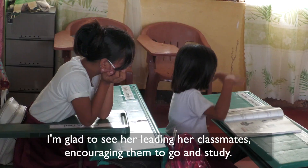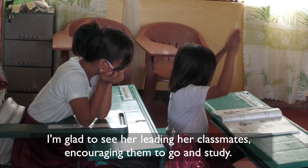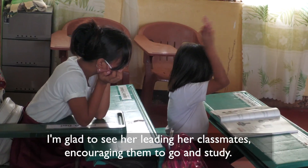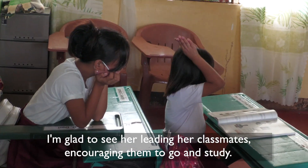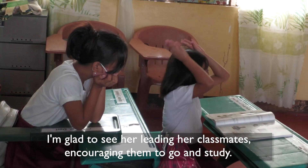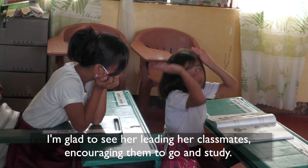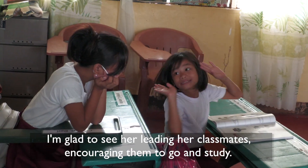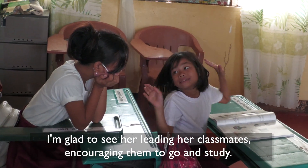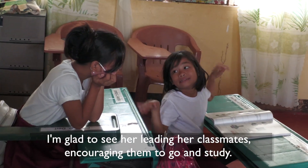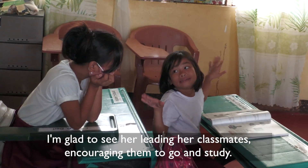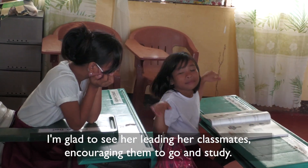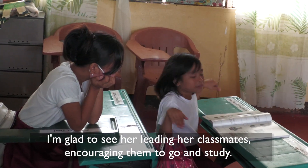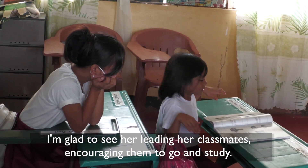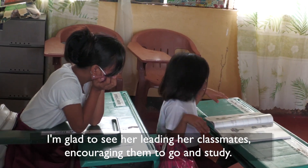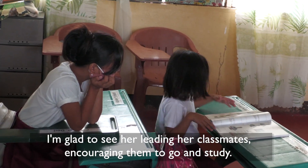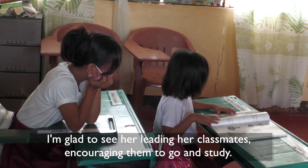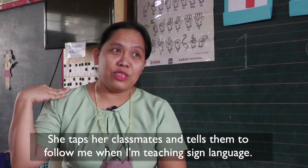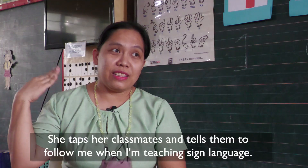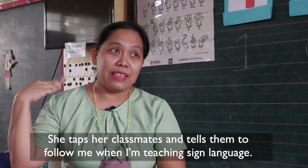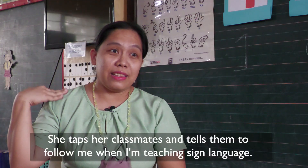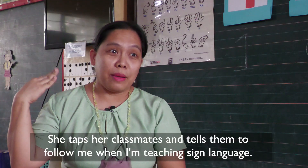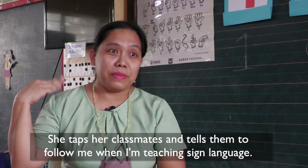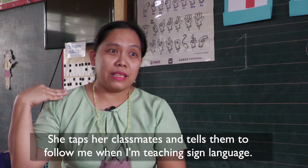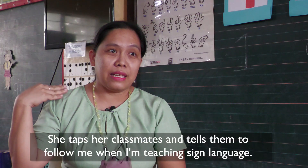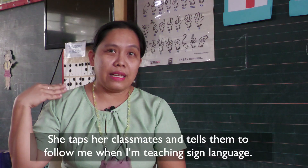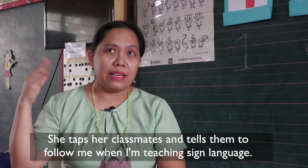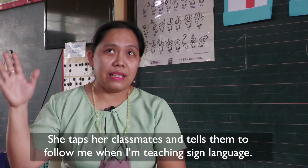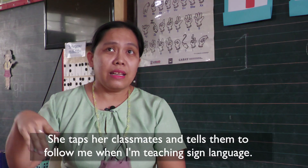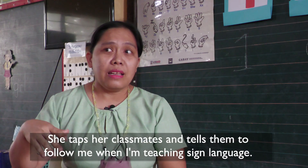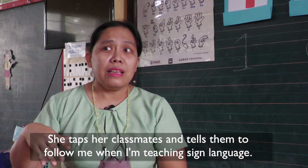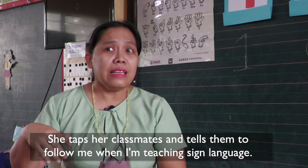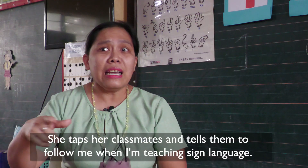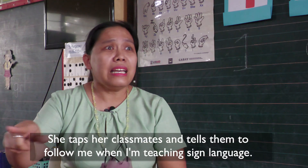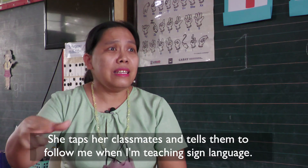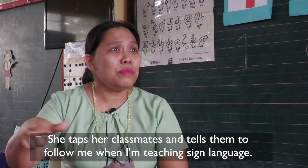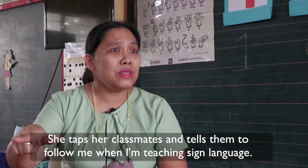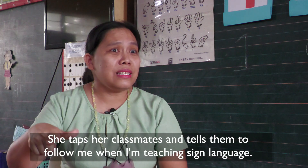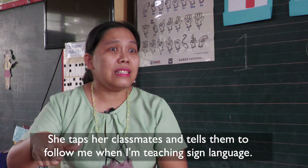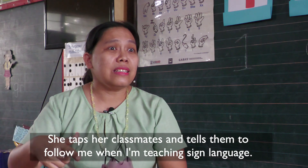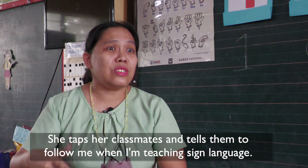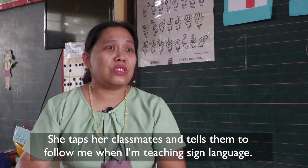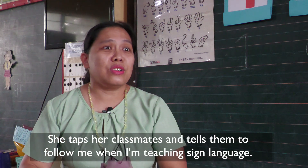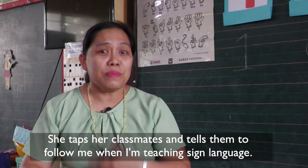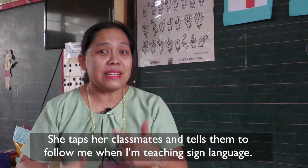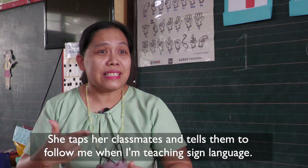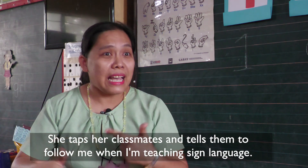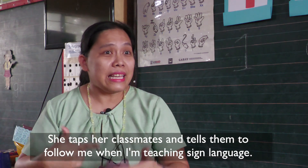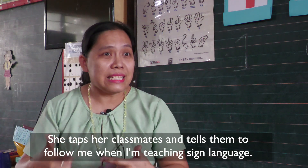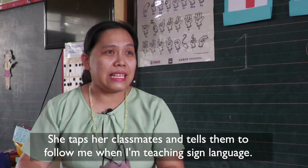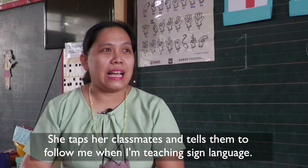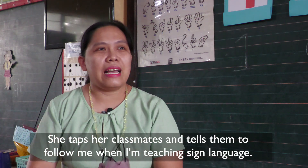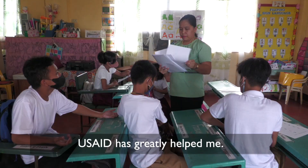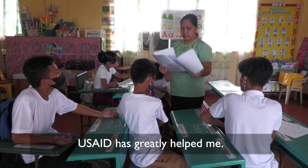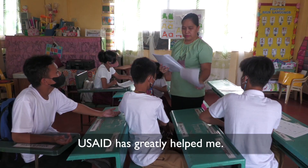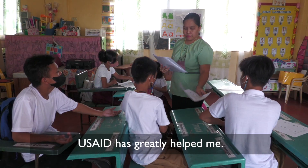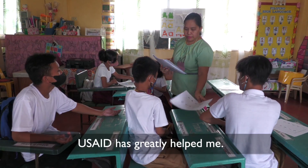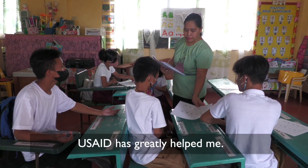-aralan mo, inaano niya, tinatap niya talaga. Kikahin mo si teacher, mag-sign ka. Grabe